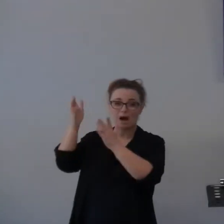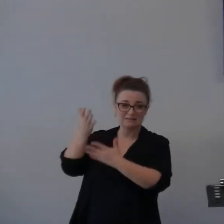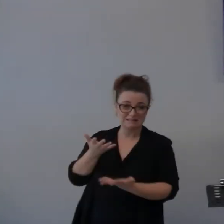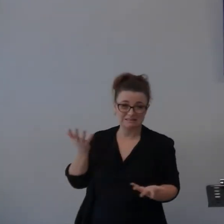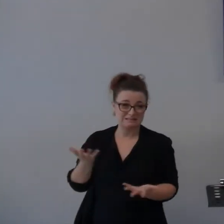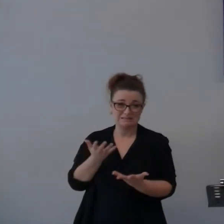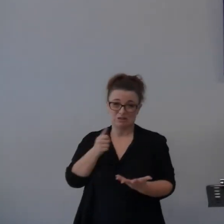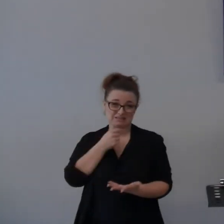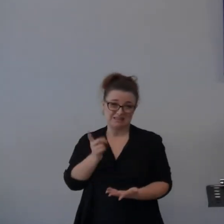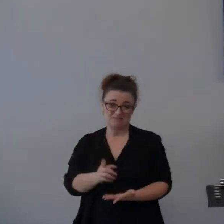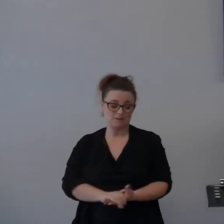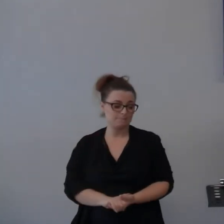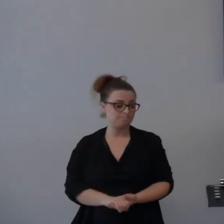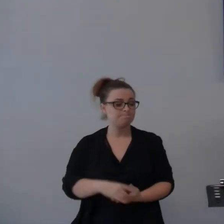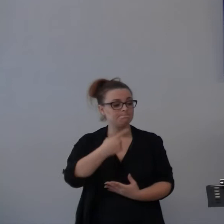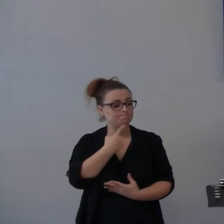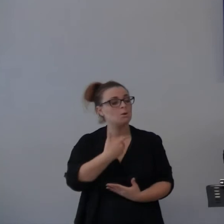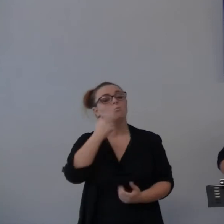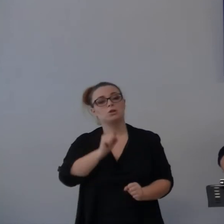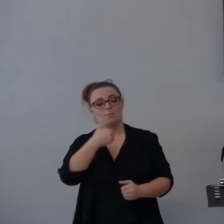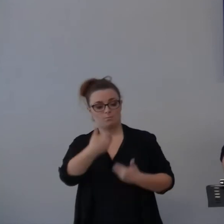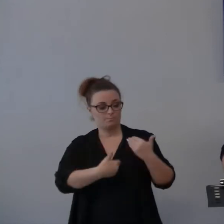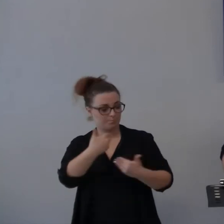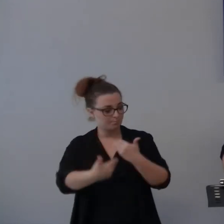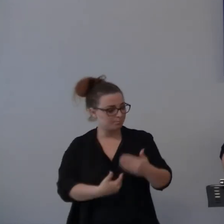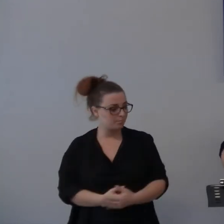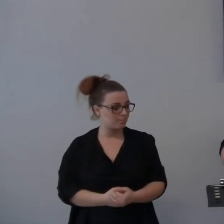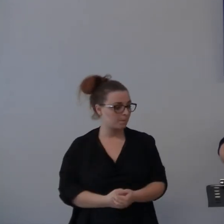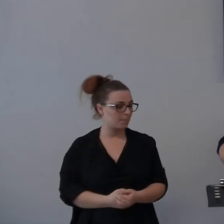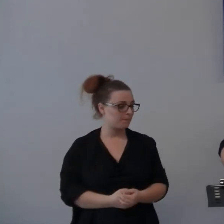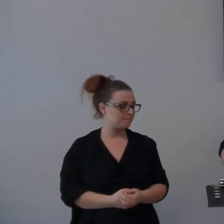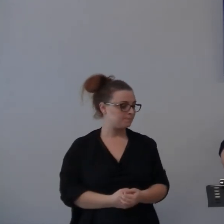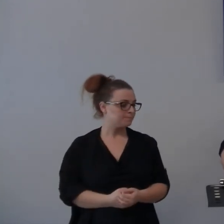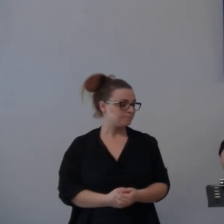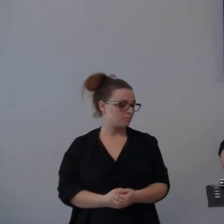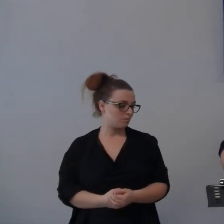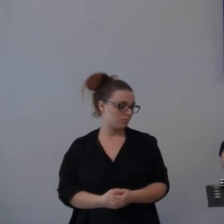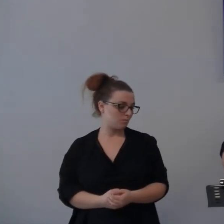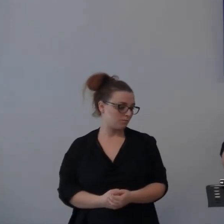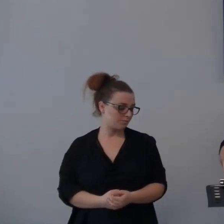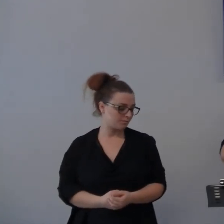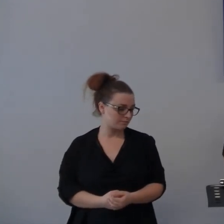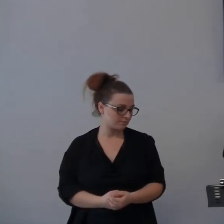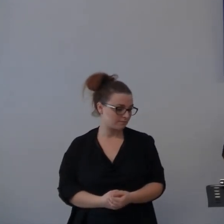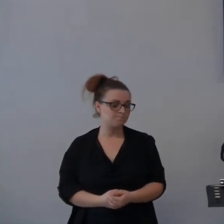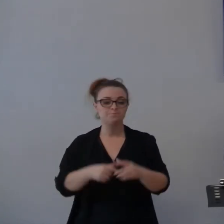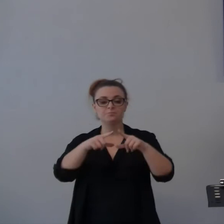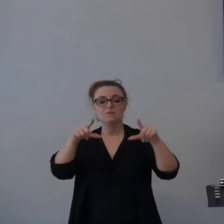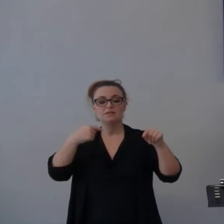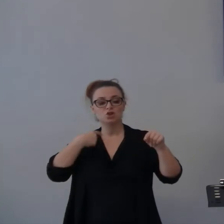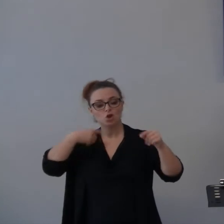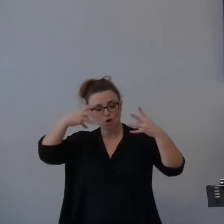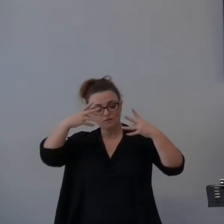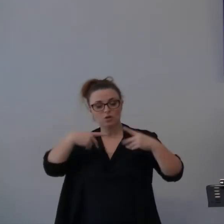andando a quello che era il versetto su cui ho riflettuto